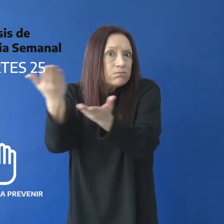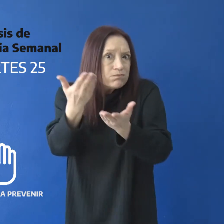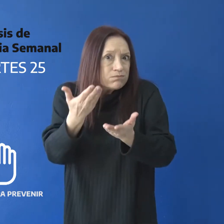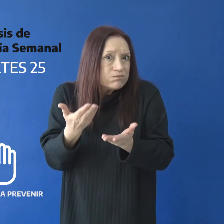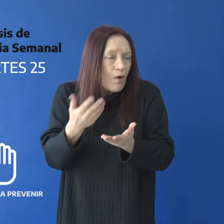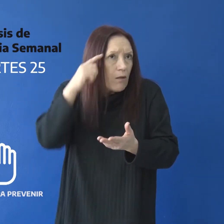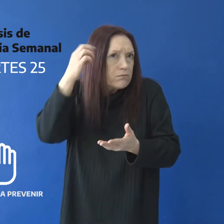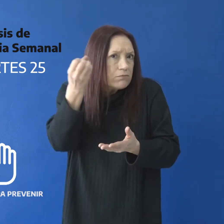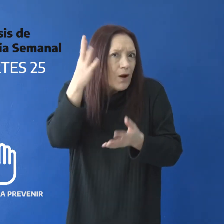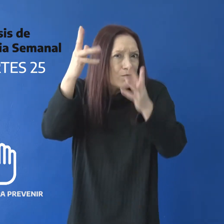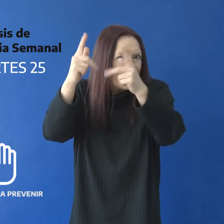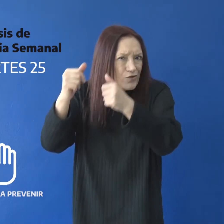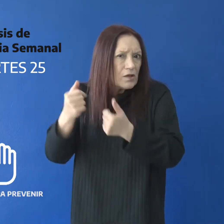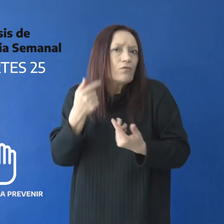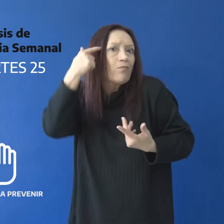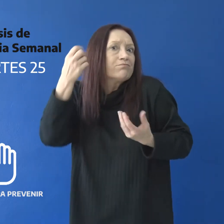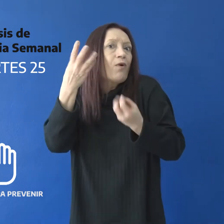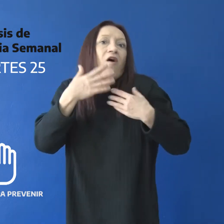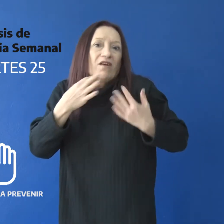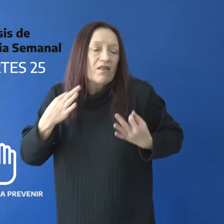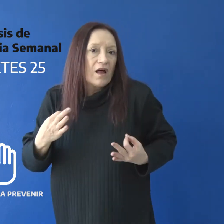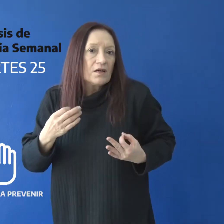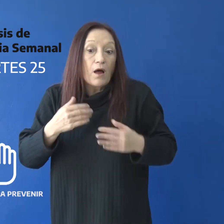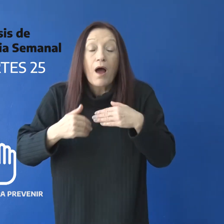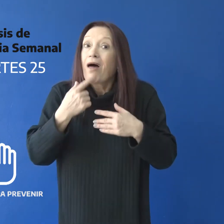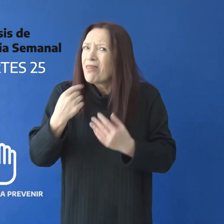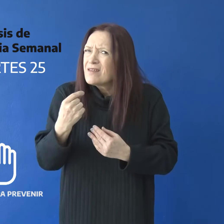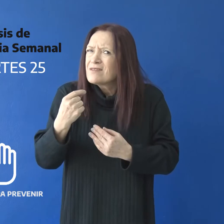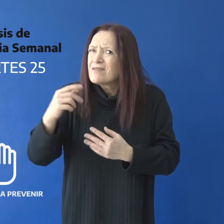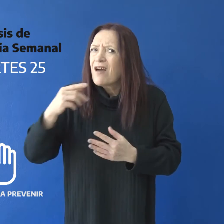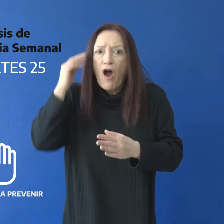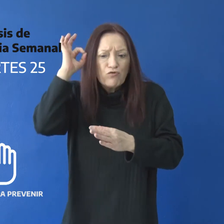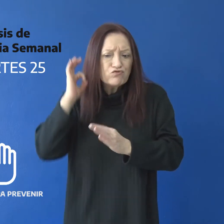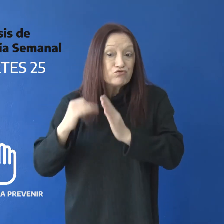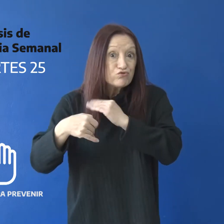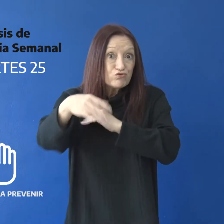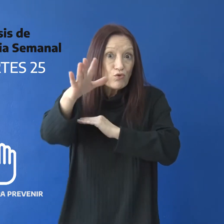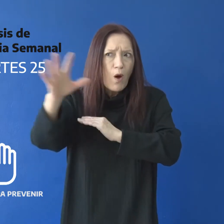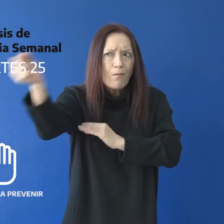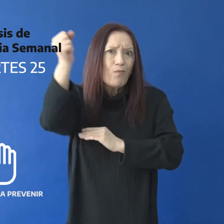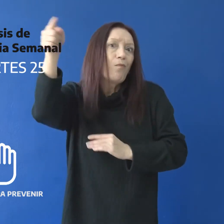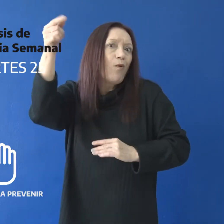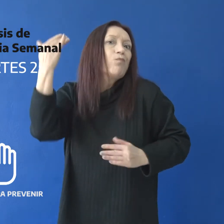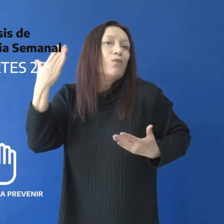generar proyectos innovadores. El Futuro Cuenta con Vos será un encuentro 100% virtual